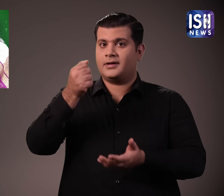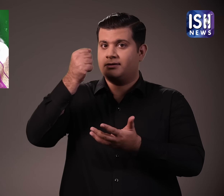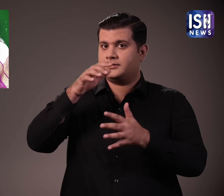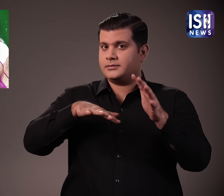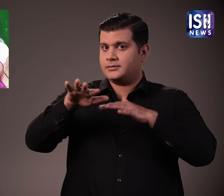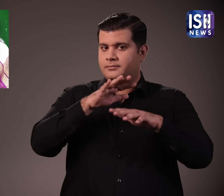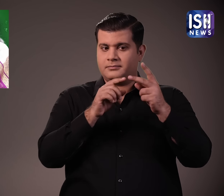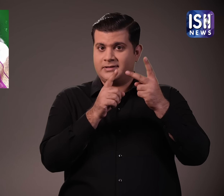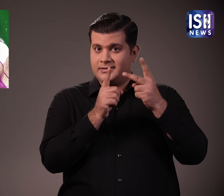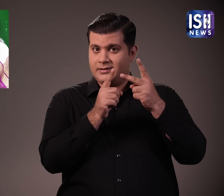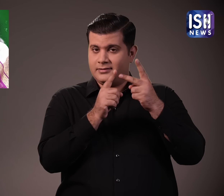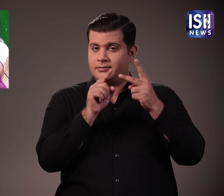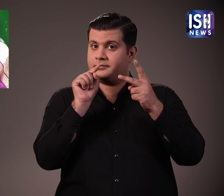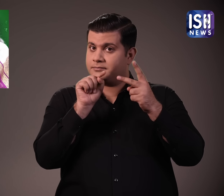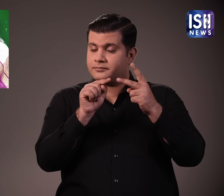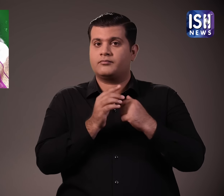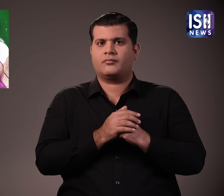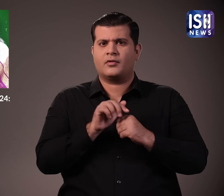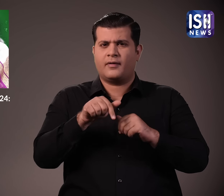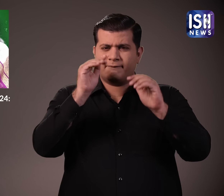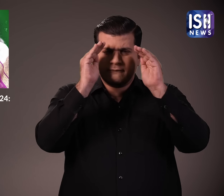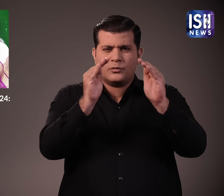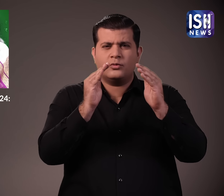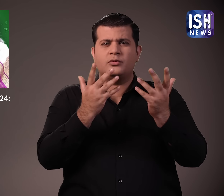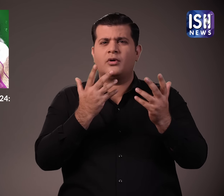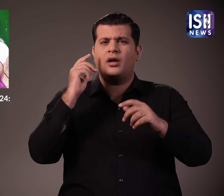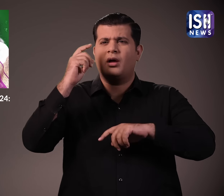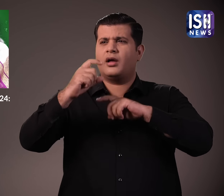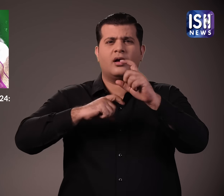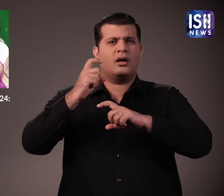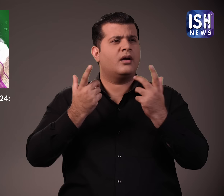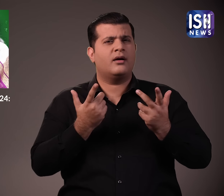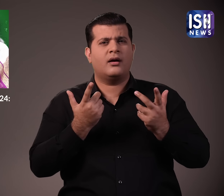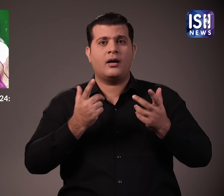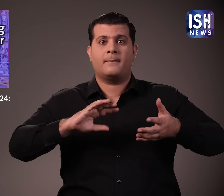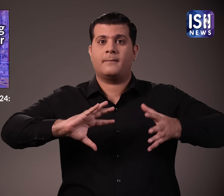योजना 2 ये केवर वी निर्मान शेत्र पर लागू होती है